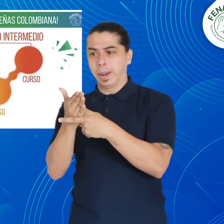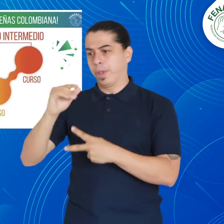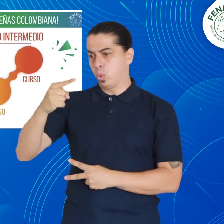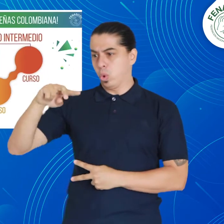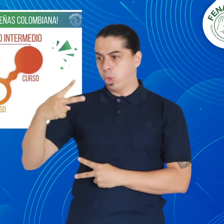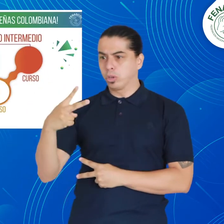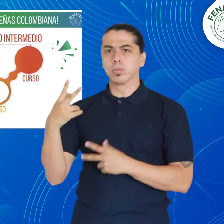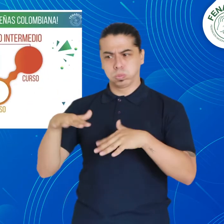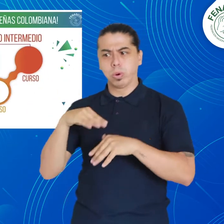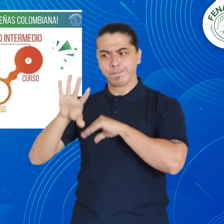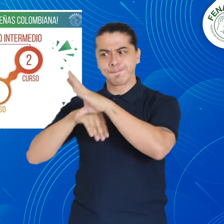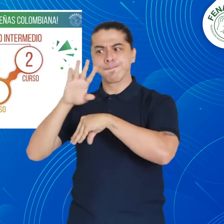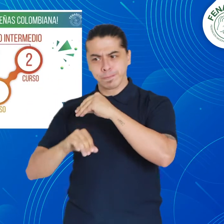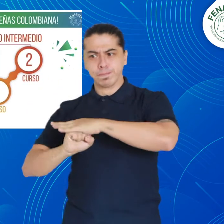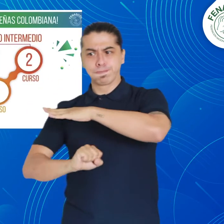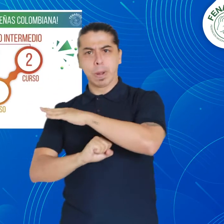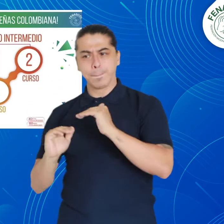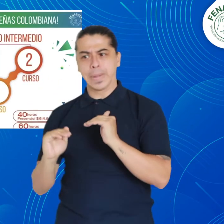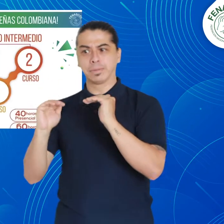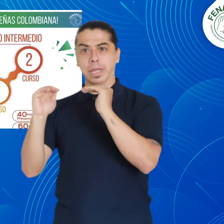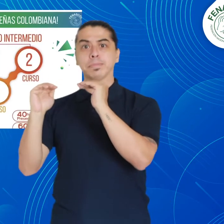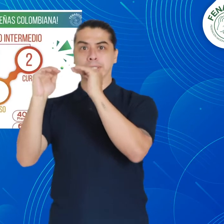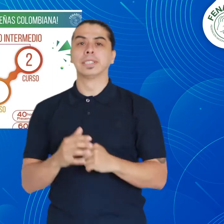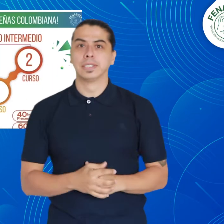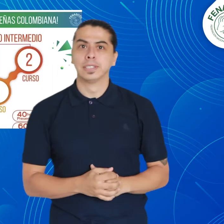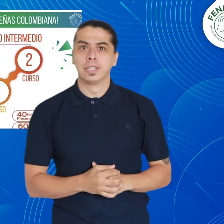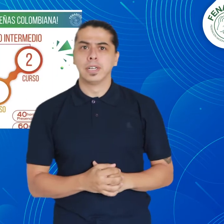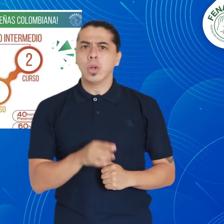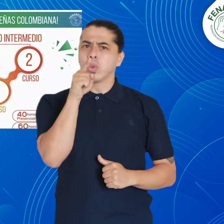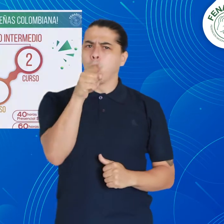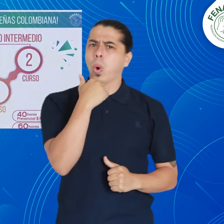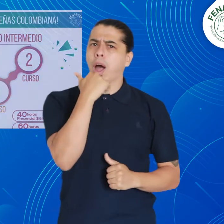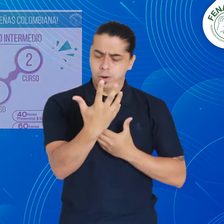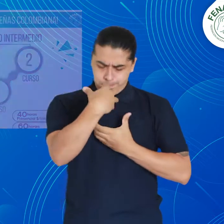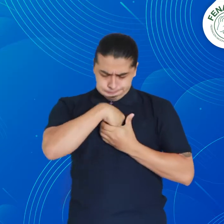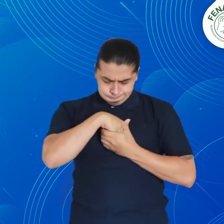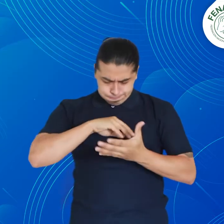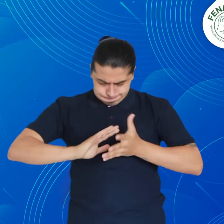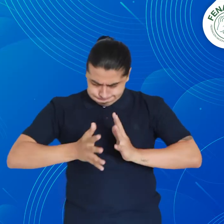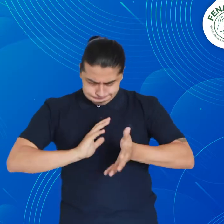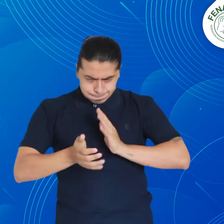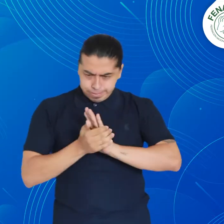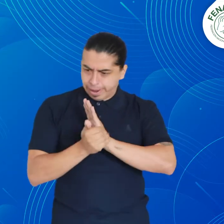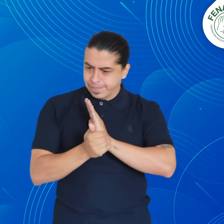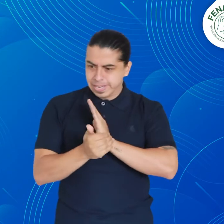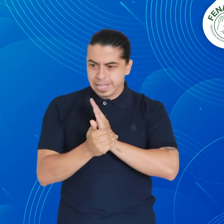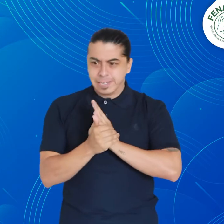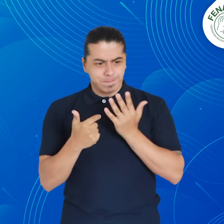intermedio que te permiten seguir fortaleciendo tus habilidades. Si tú cuentas con conocimientos y habilidades en